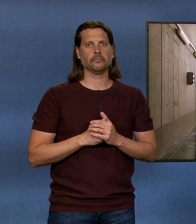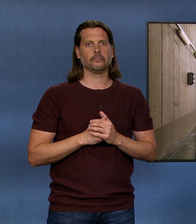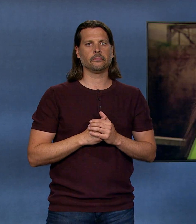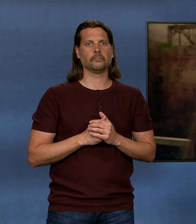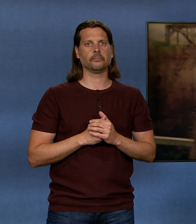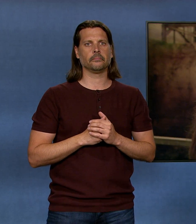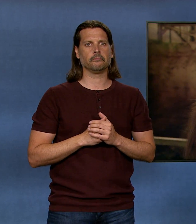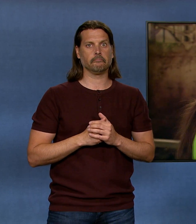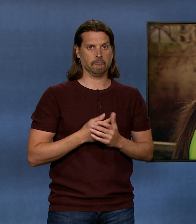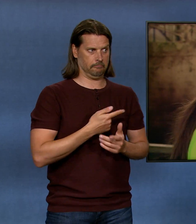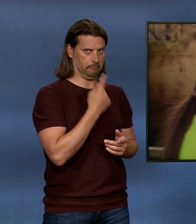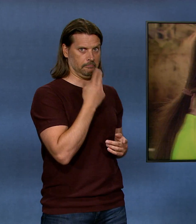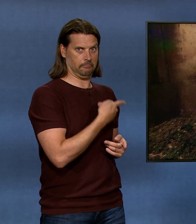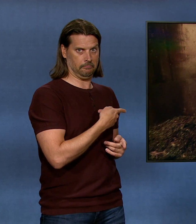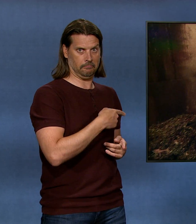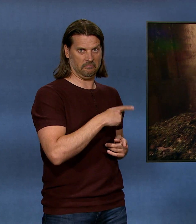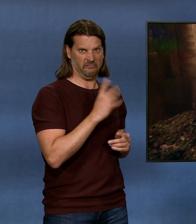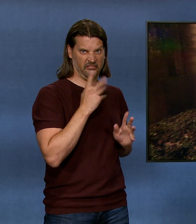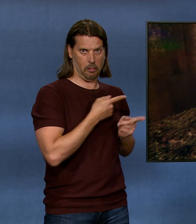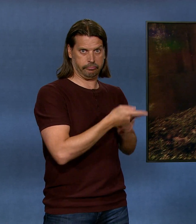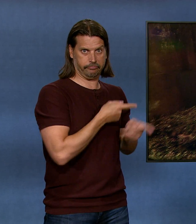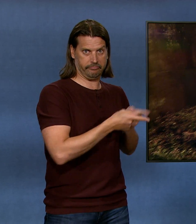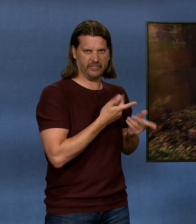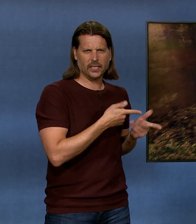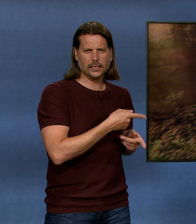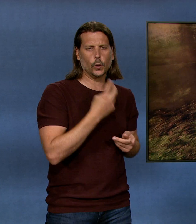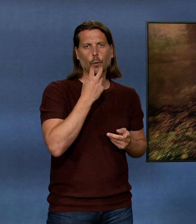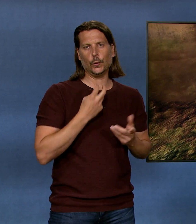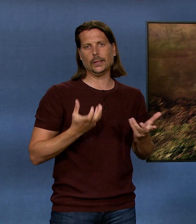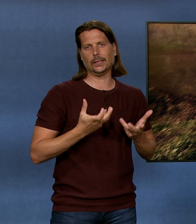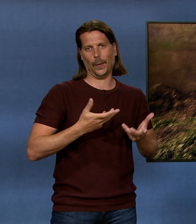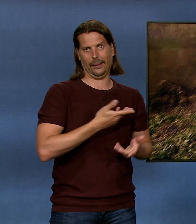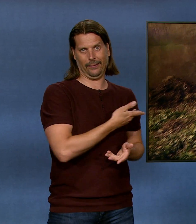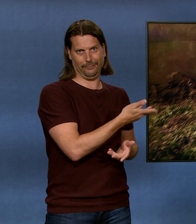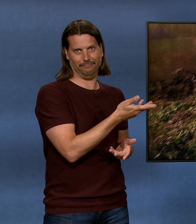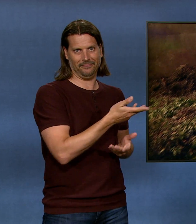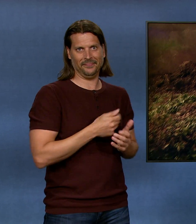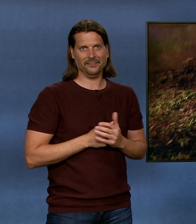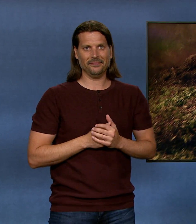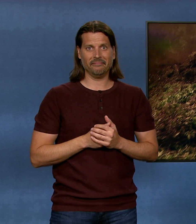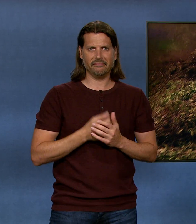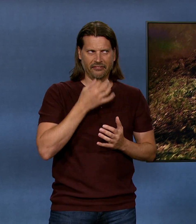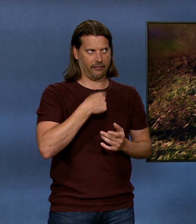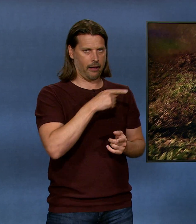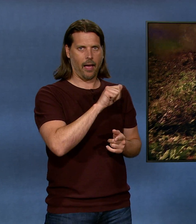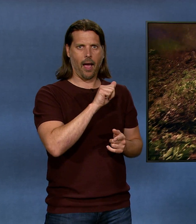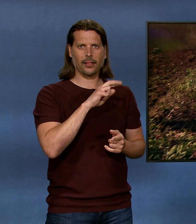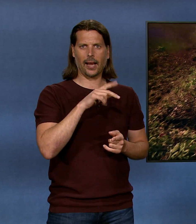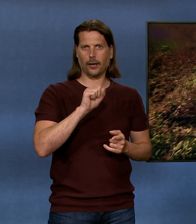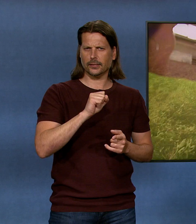Hinter mir siehst du die vielen Abfälle, das grüne Zeugs. Andreas, woher kommt das jetzt? Das ist